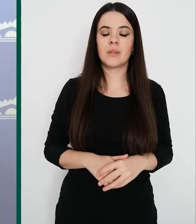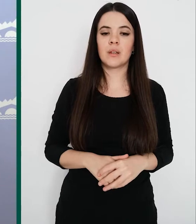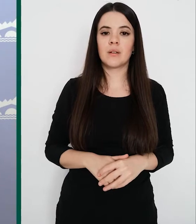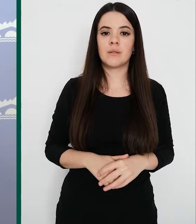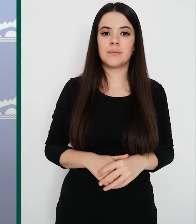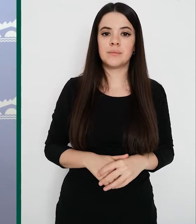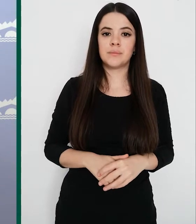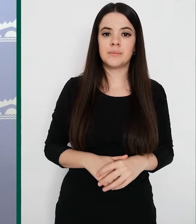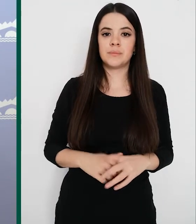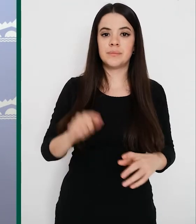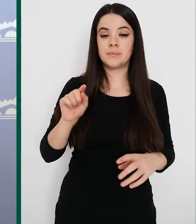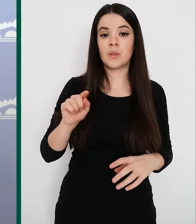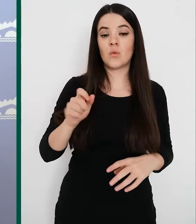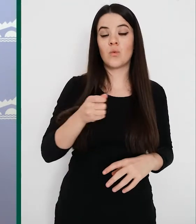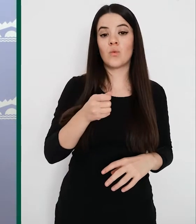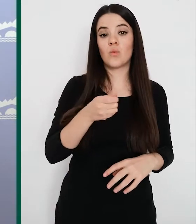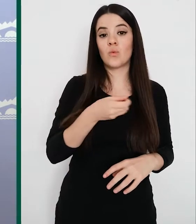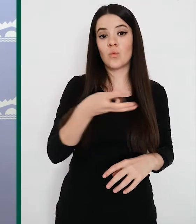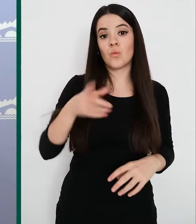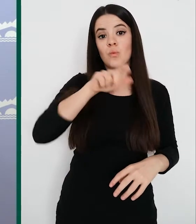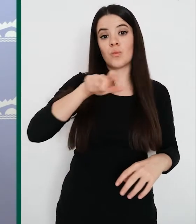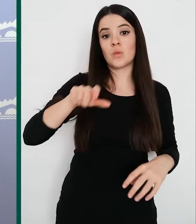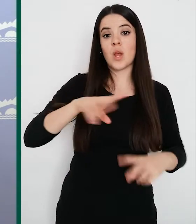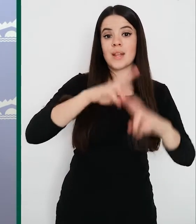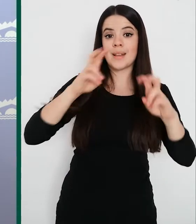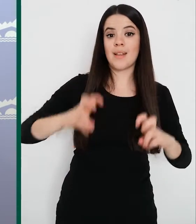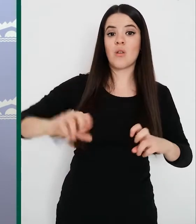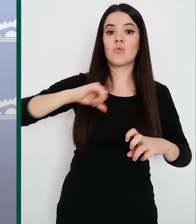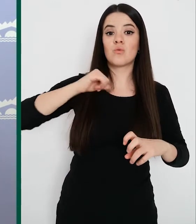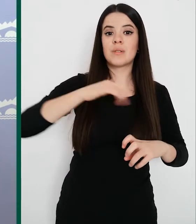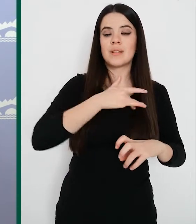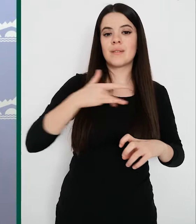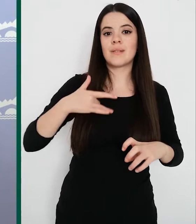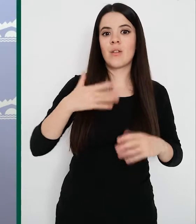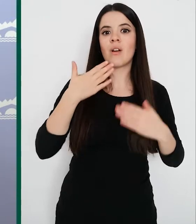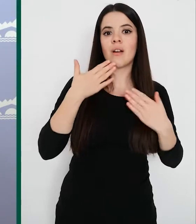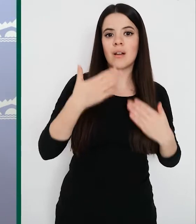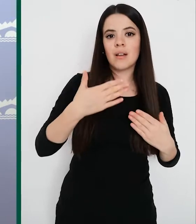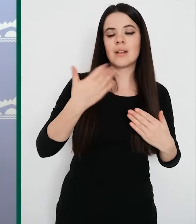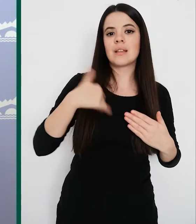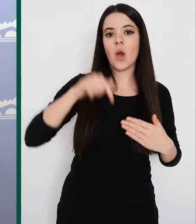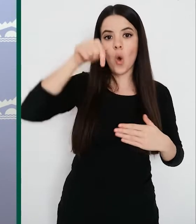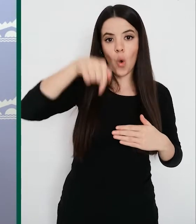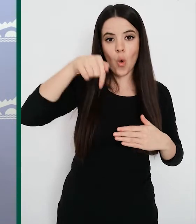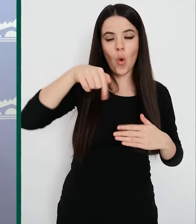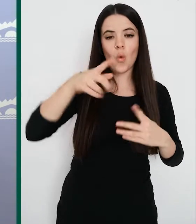Este número de pacientes ingresados en el Hospital San Pedro permite ya que a lo largo del día se cierre uno de los controles que